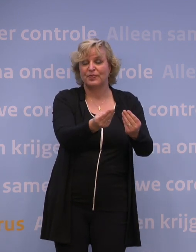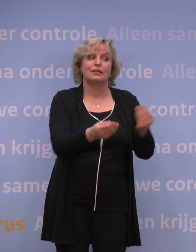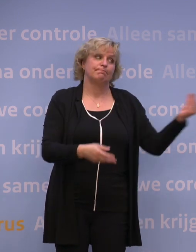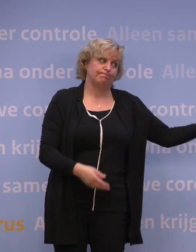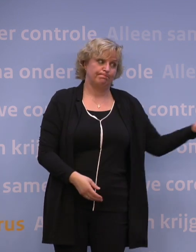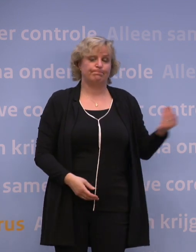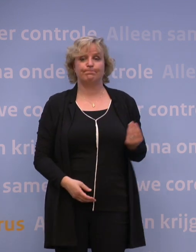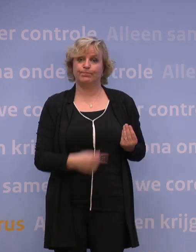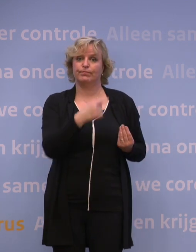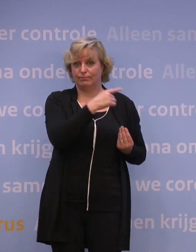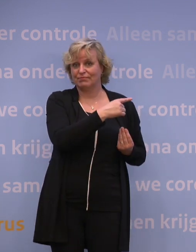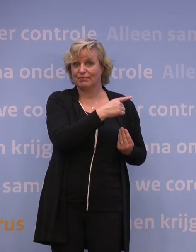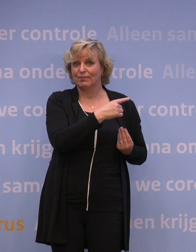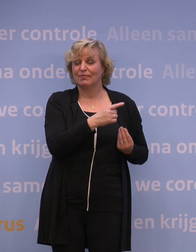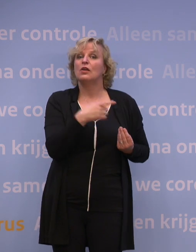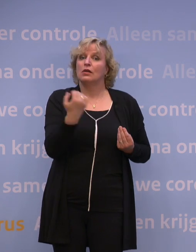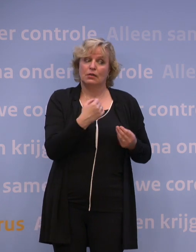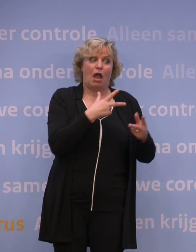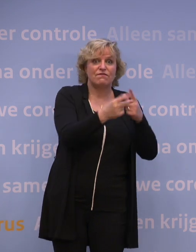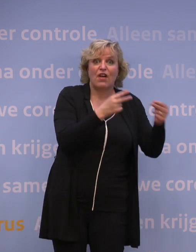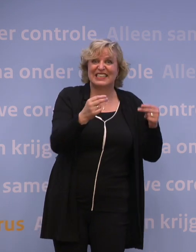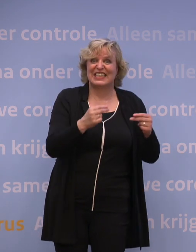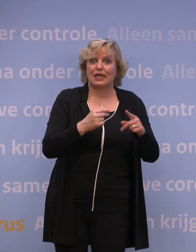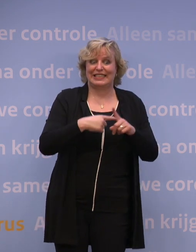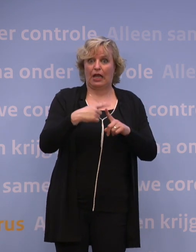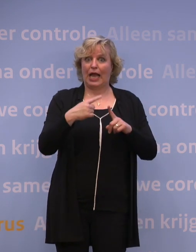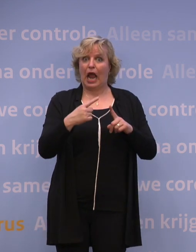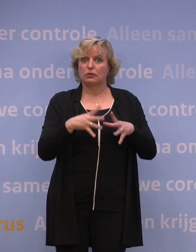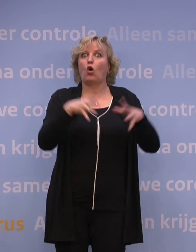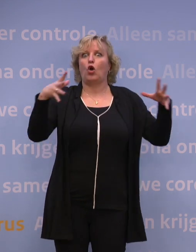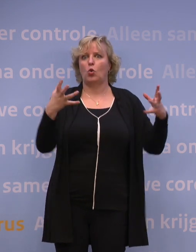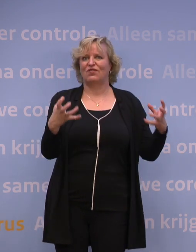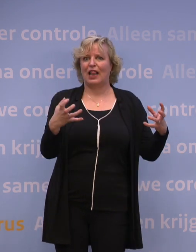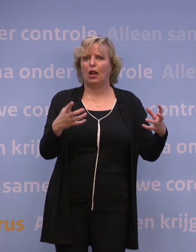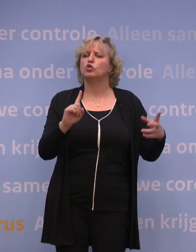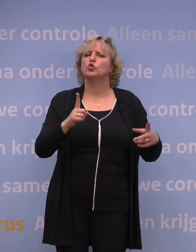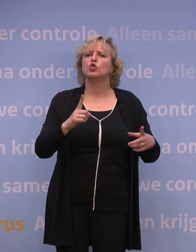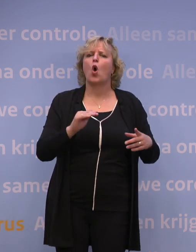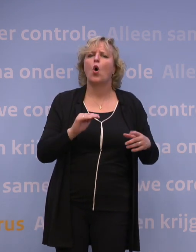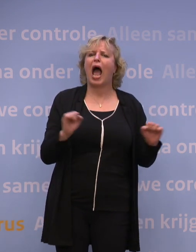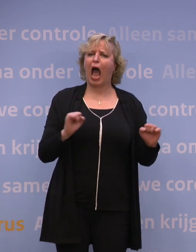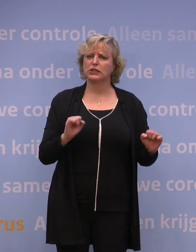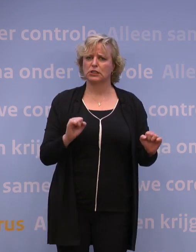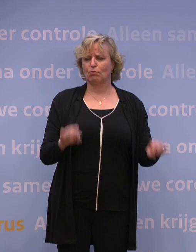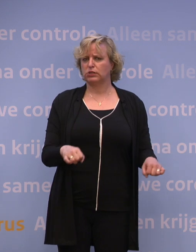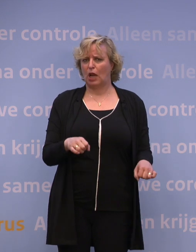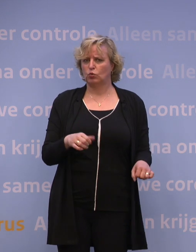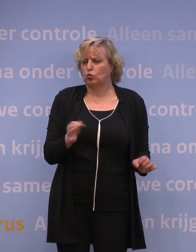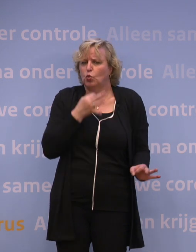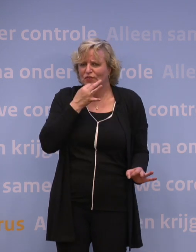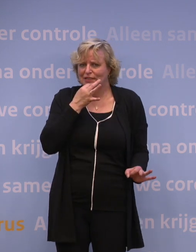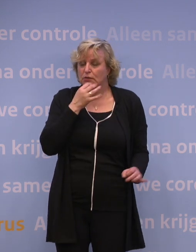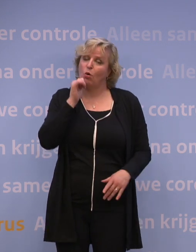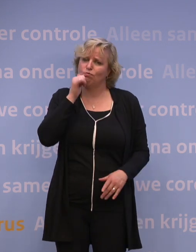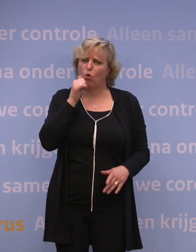Gezondheidsraad. Want we zijn uiteindelijk gebaat bij een hele hoge vaccinatiegraad. Dus niet overhaasten, dat besluit, dat is niet nodig namelijk. We hoeven dat besluit niet morgen te nemen, je kunt het ook niet